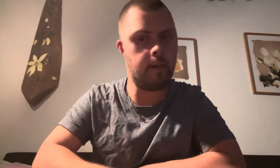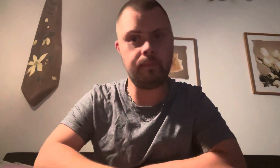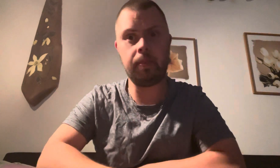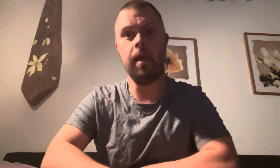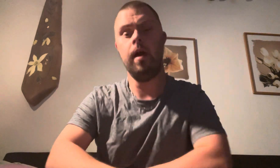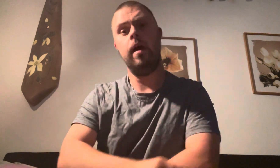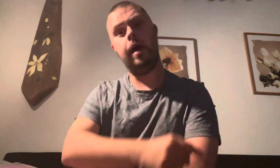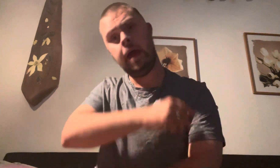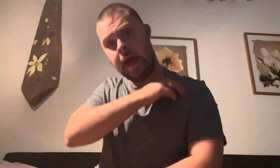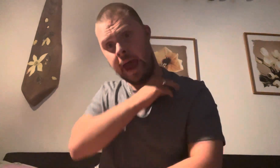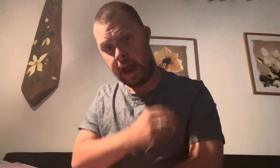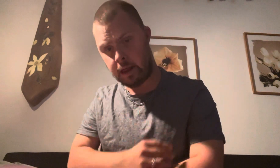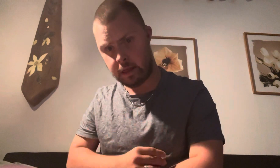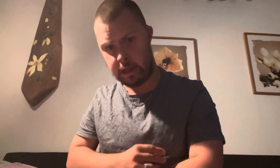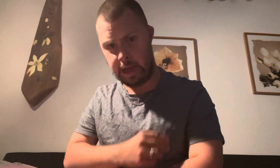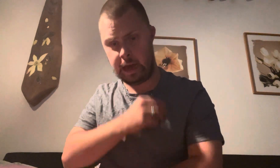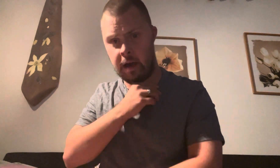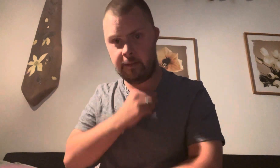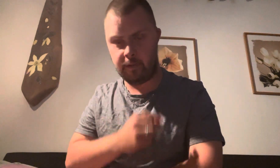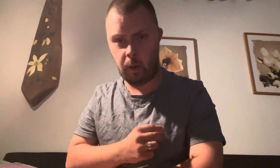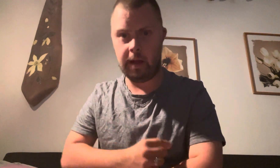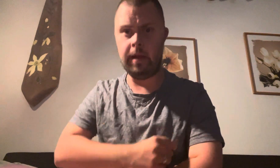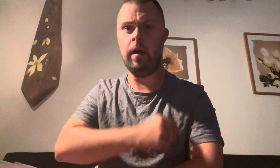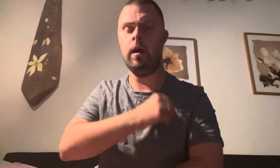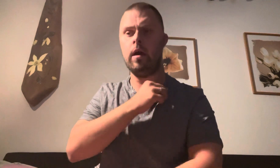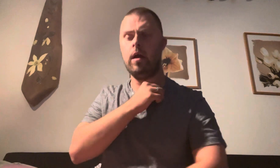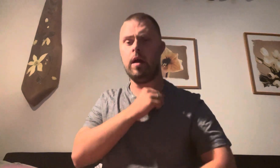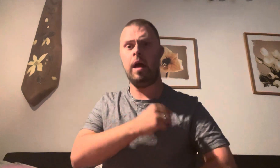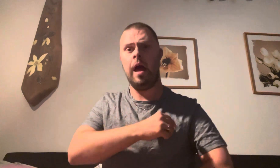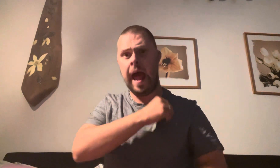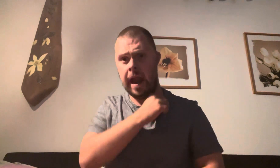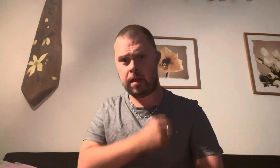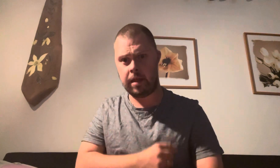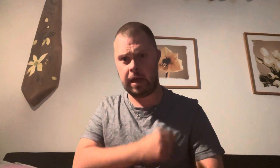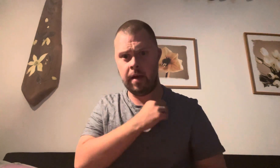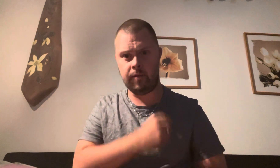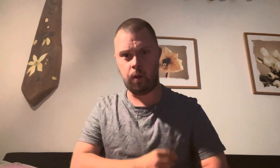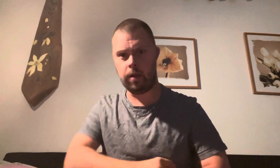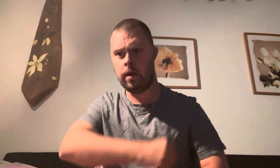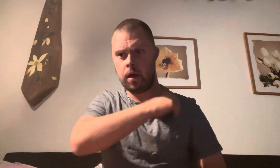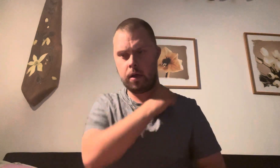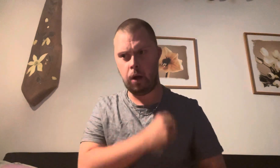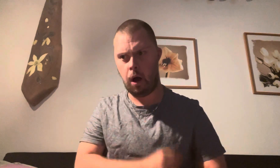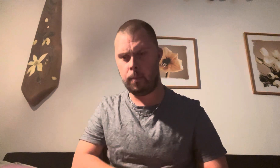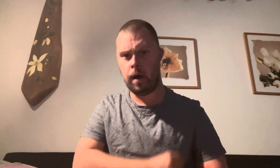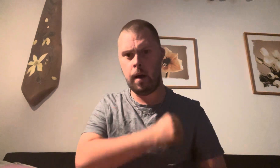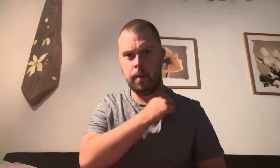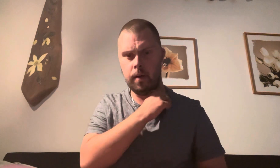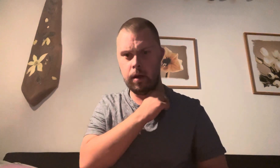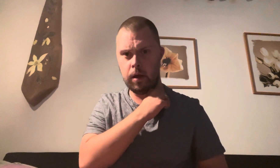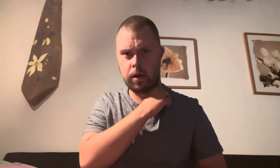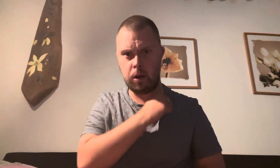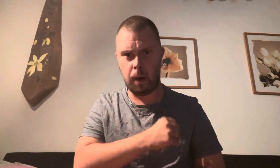hälsning från, hälsning från, Kram, Kram.